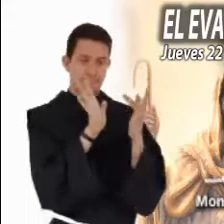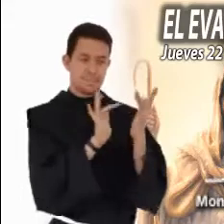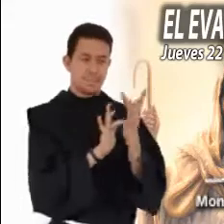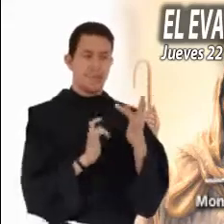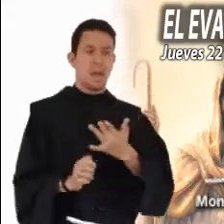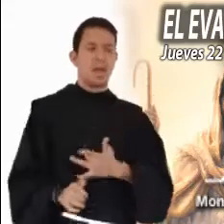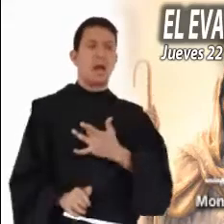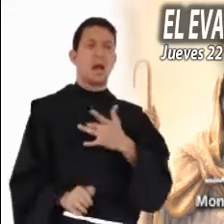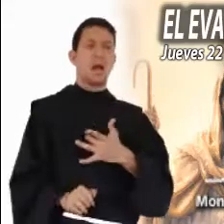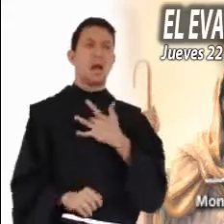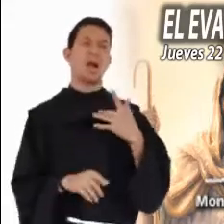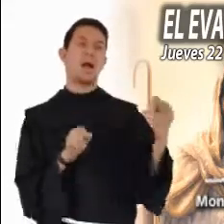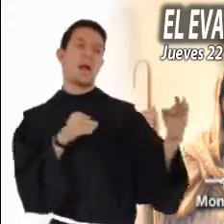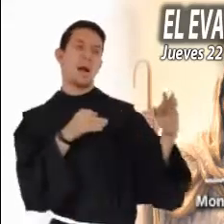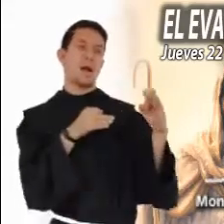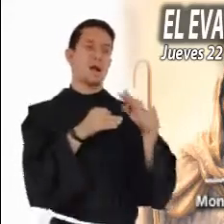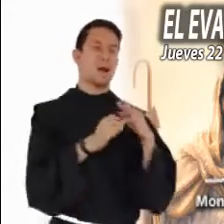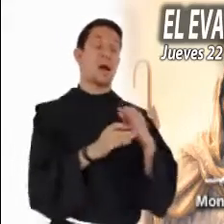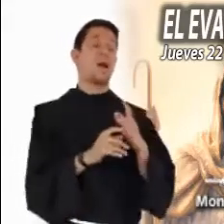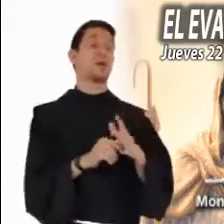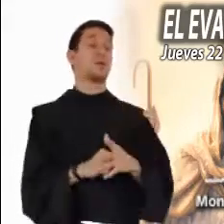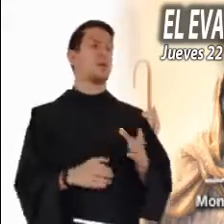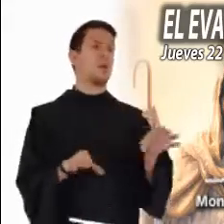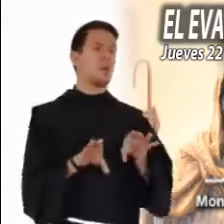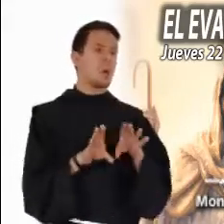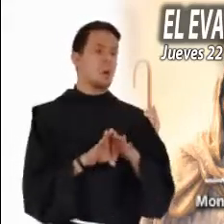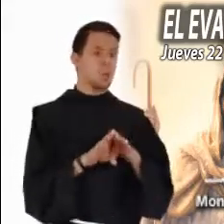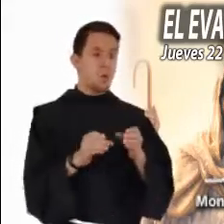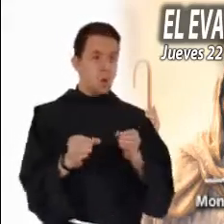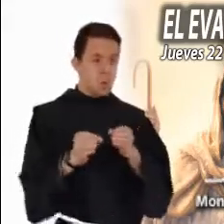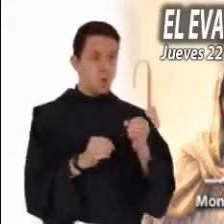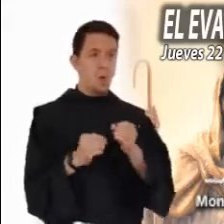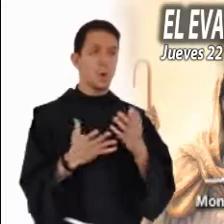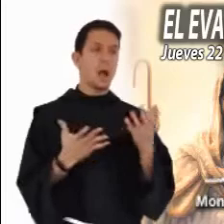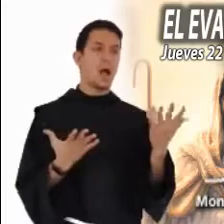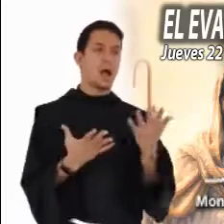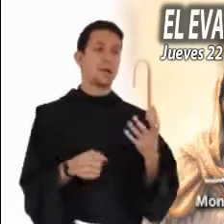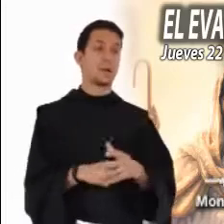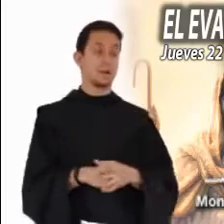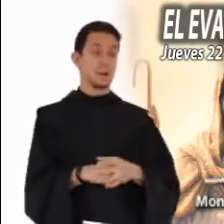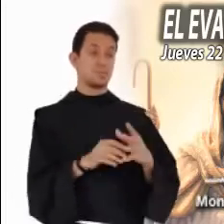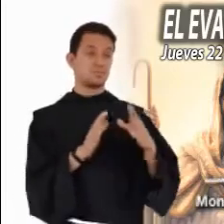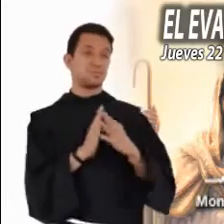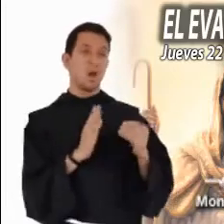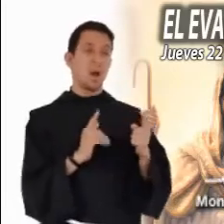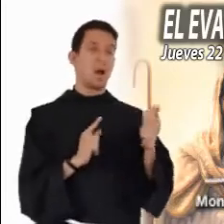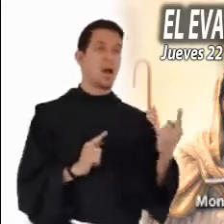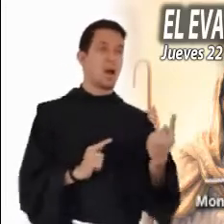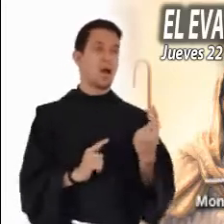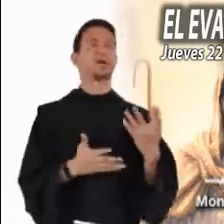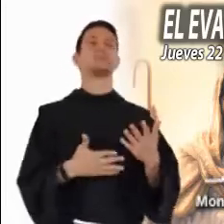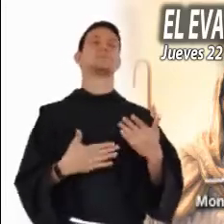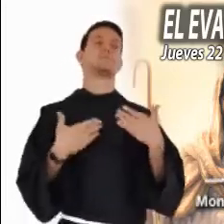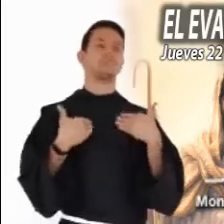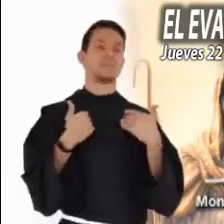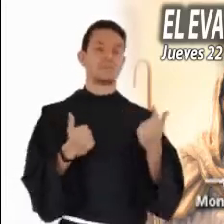sentir su contacto, descubrir su manera de ser y de actuar. No podemos